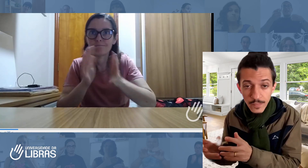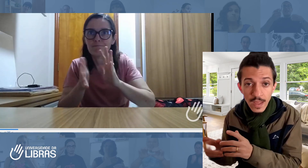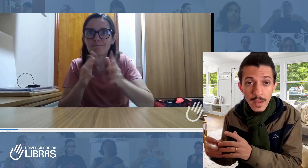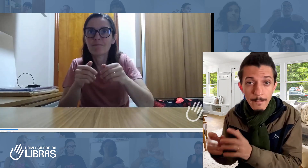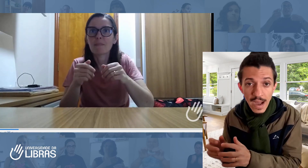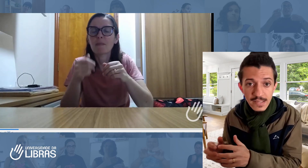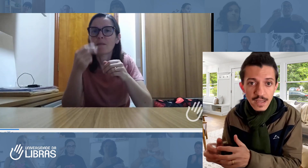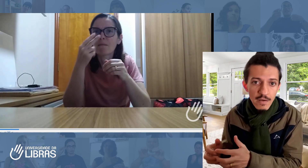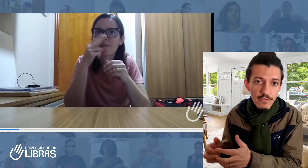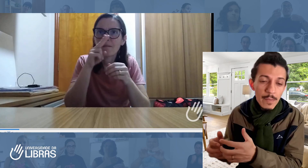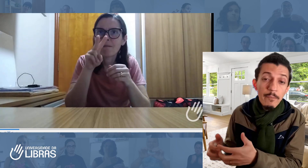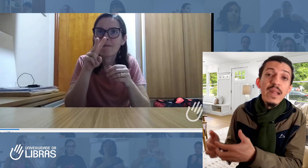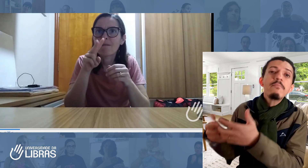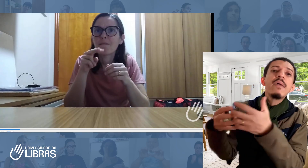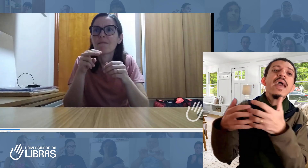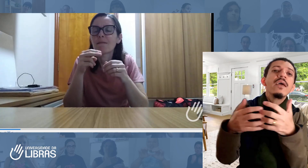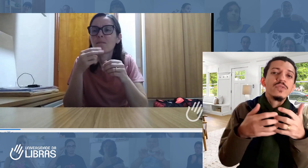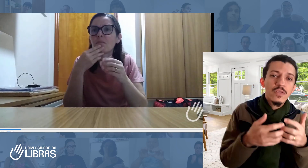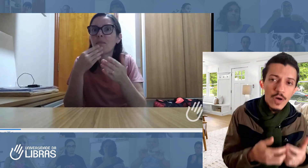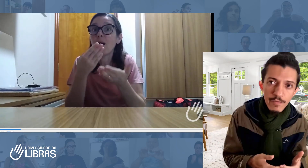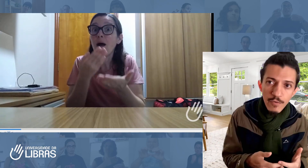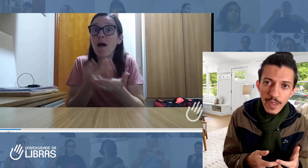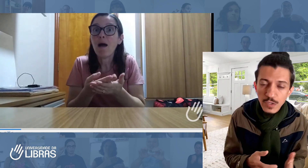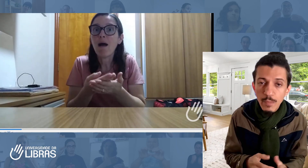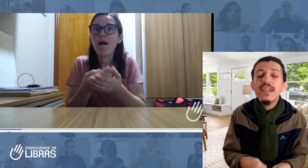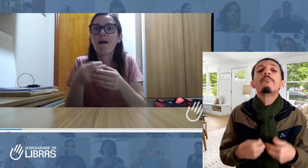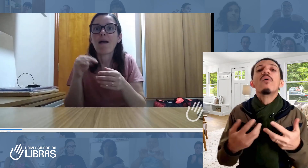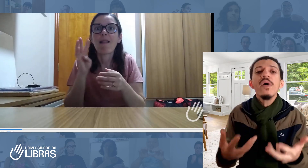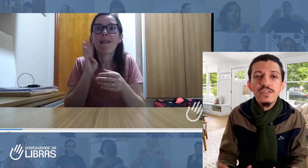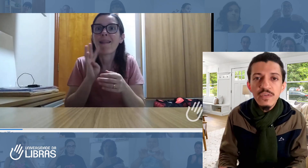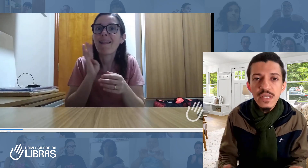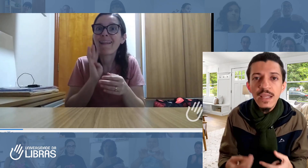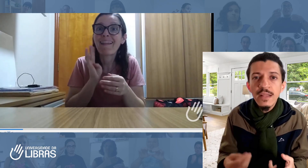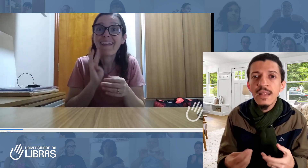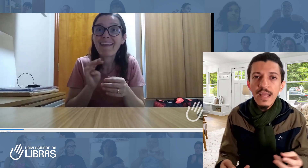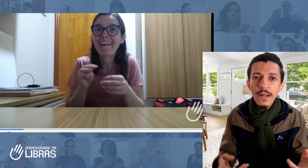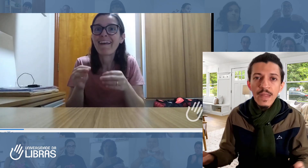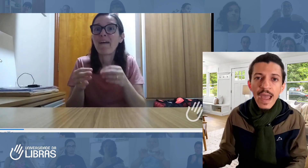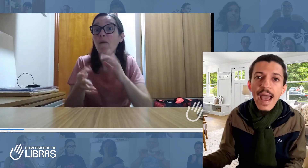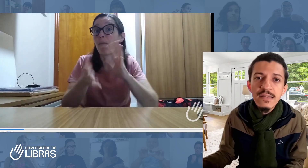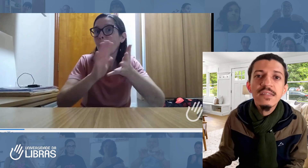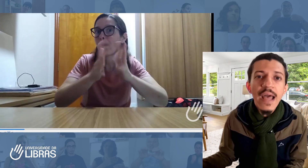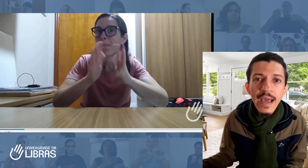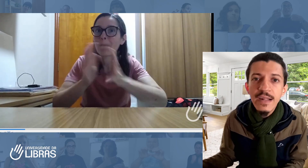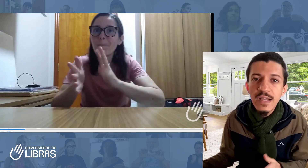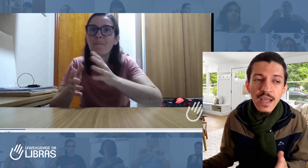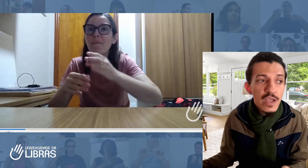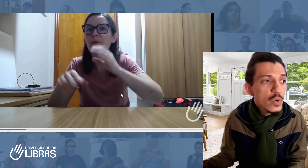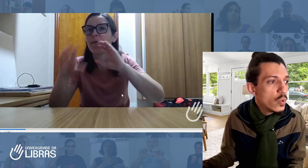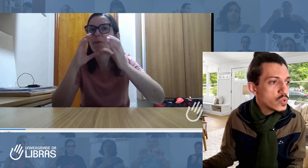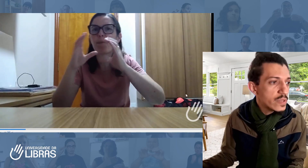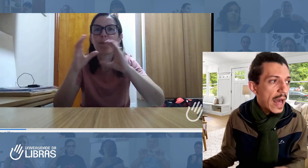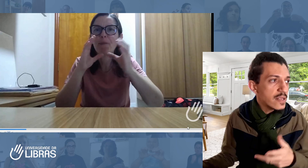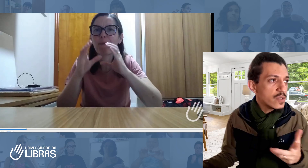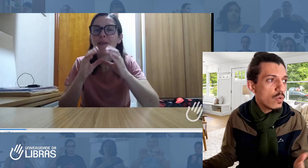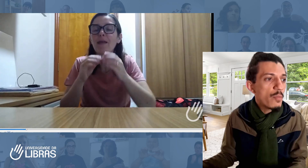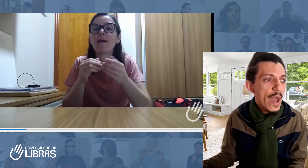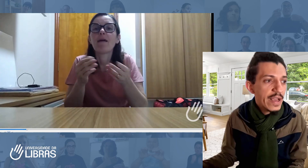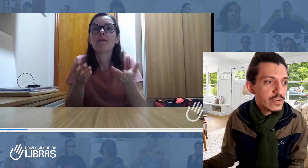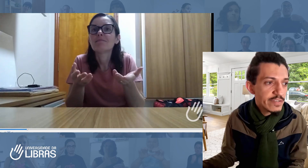mas você primeiro se torna fluente para depois você entender essas regras e o uso delas e como é que você vai